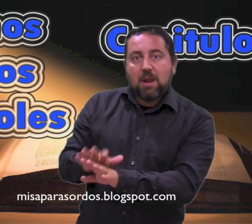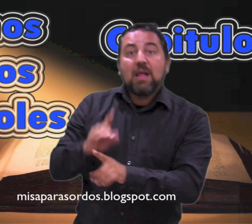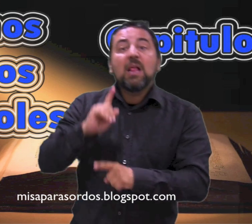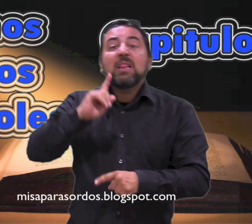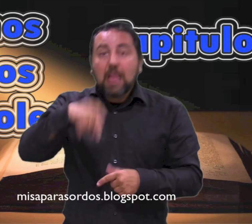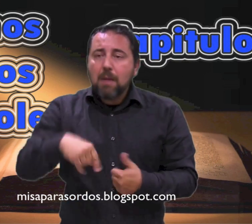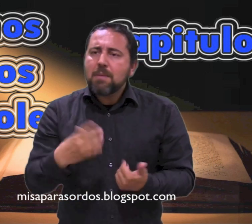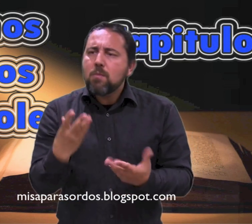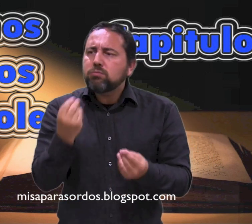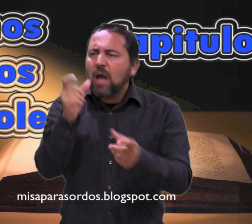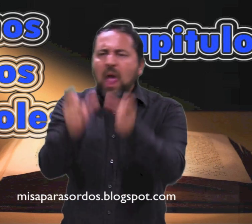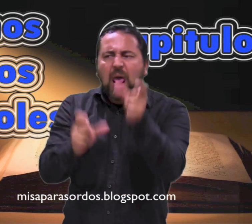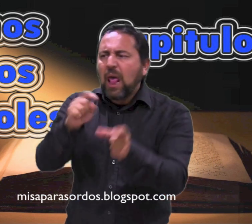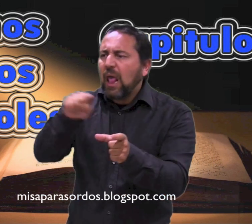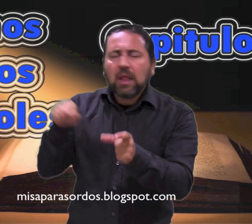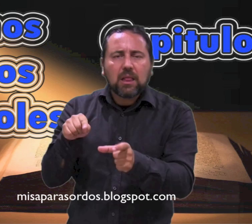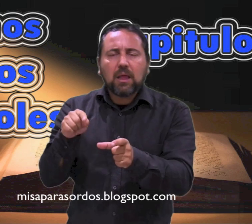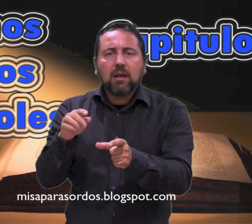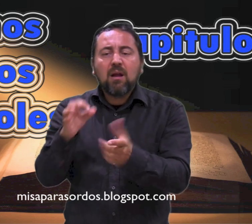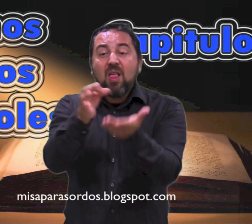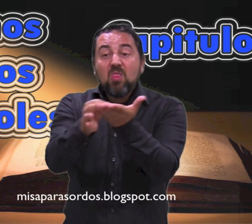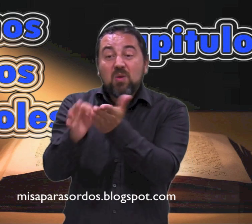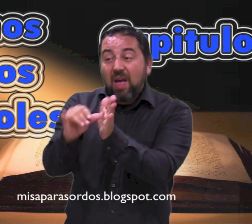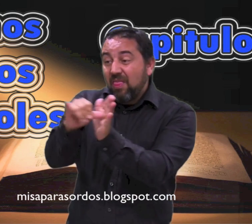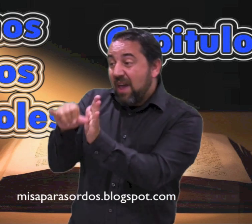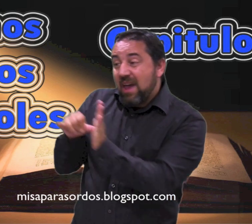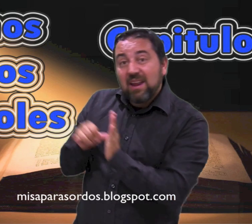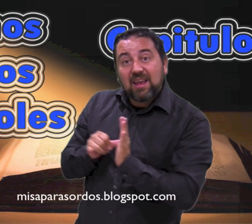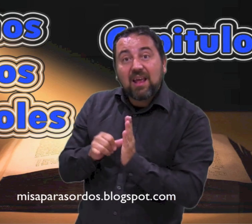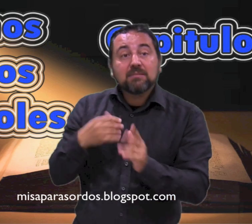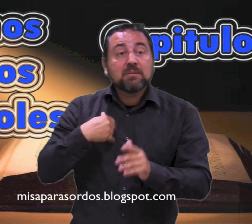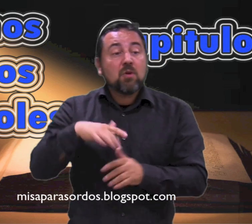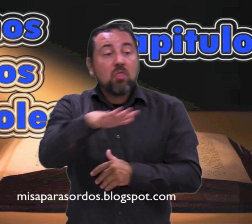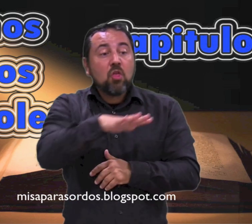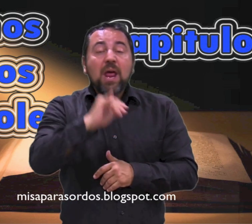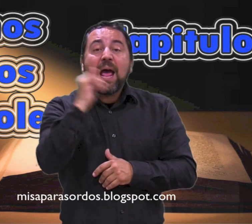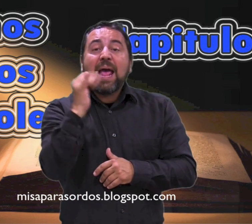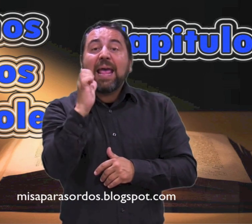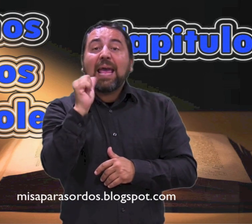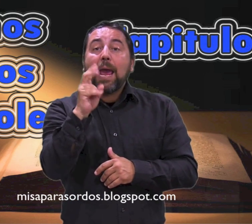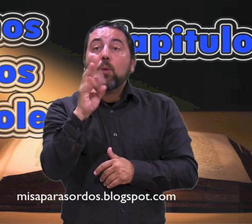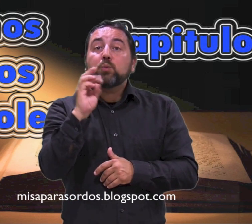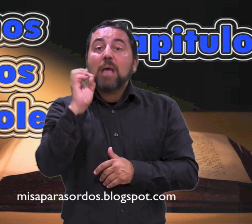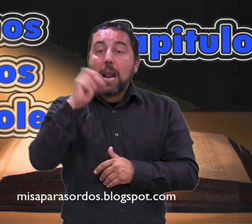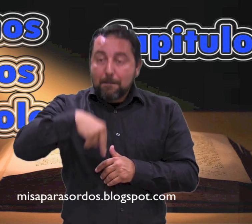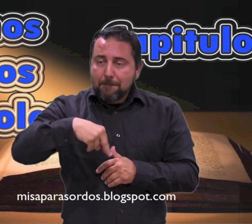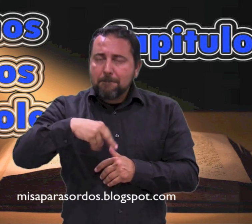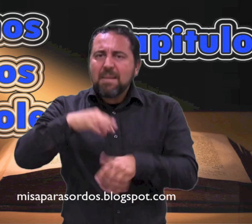sobre alguno. Acudía incluso mucha gente de las ciudades cercanas a Jerusalén,